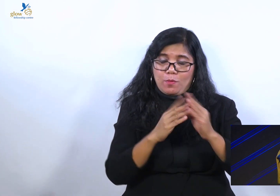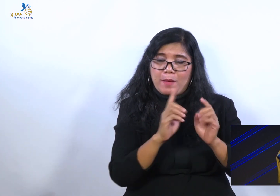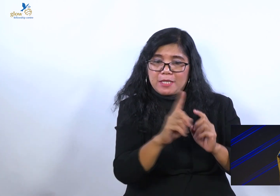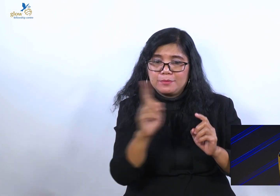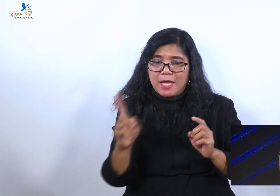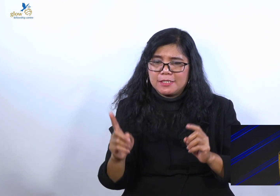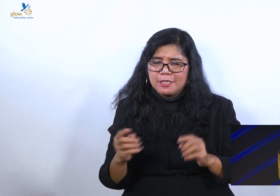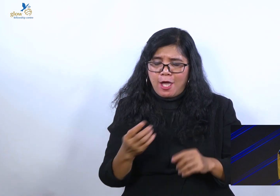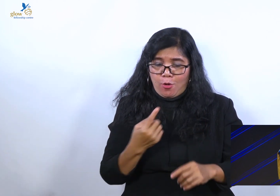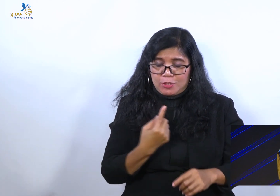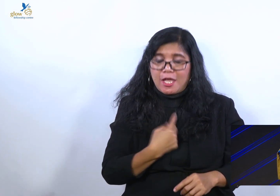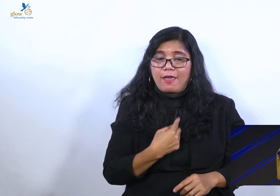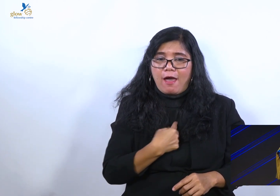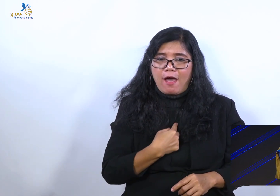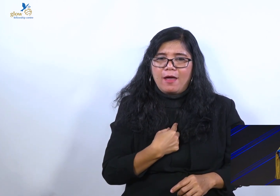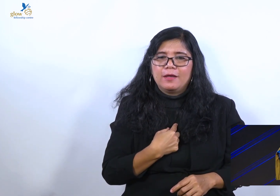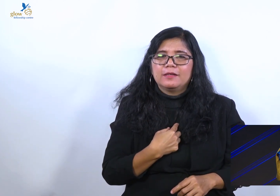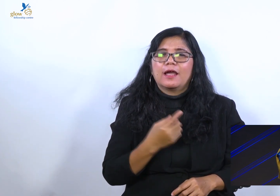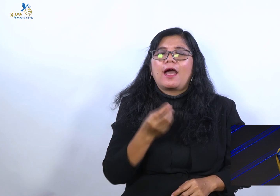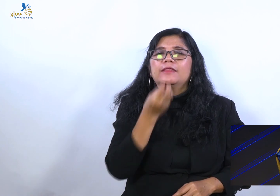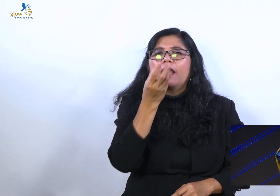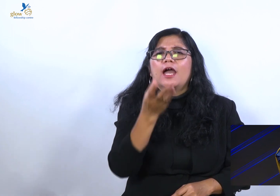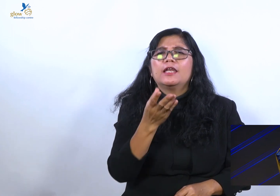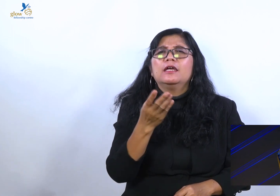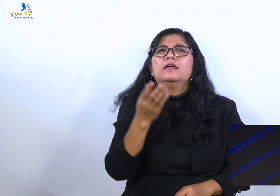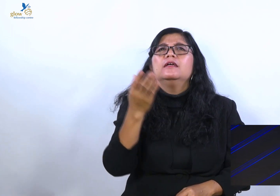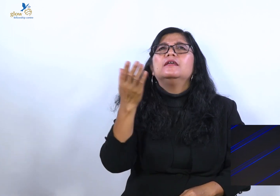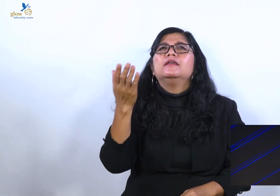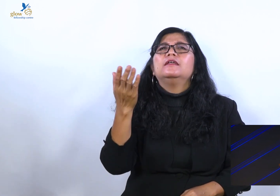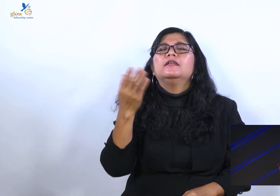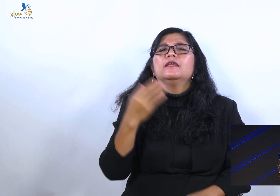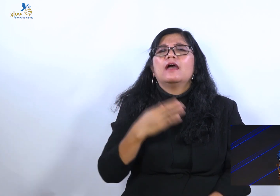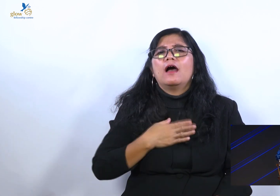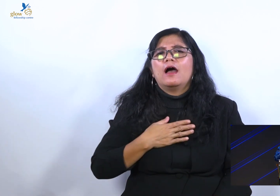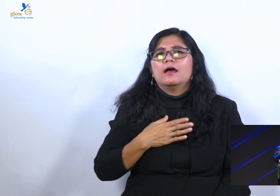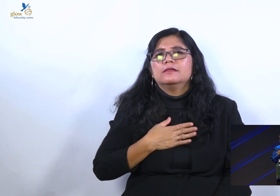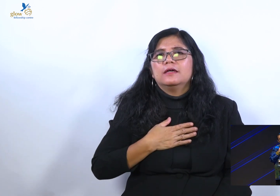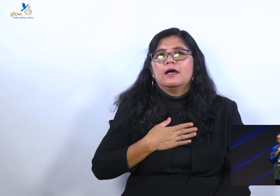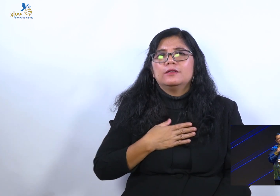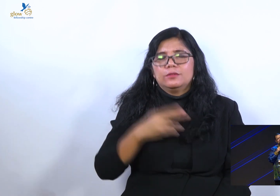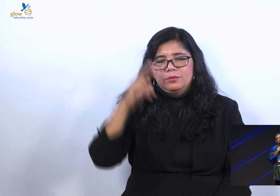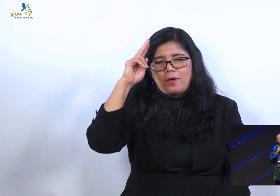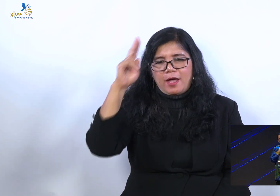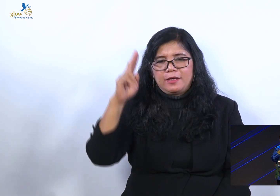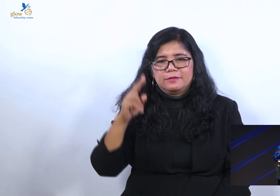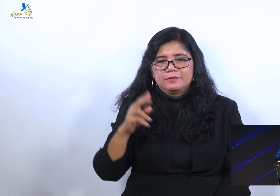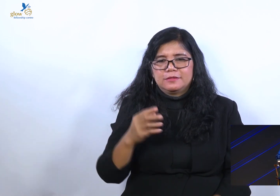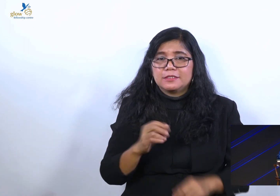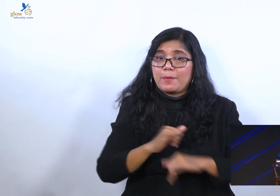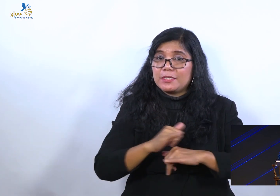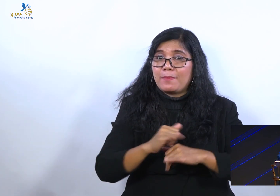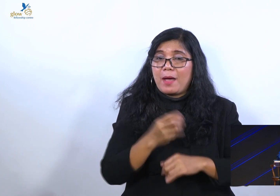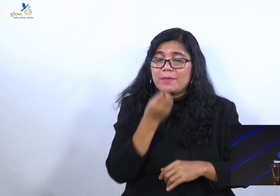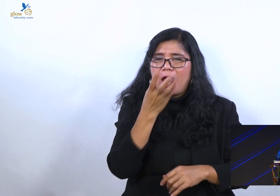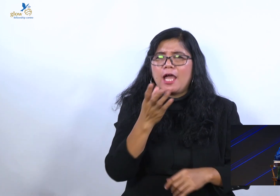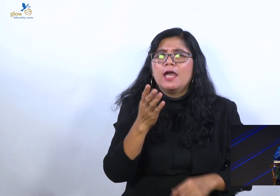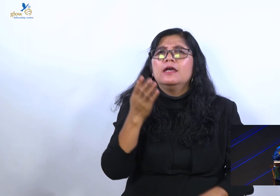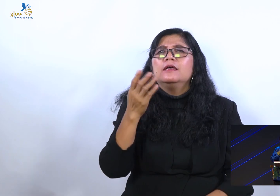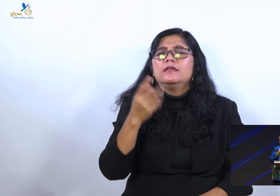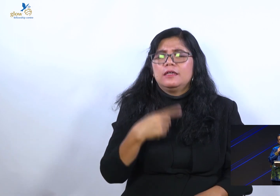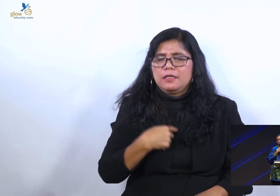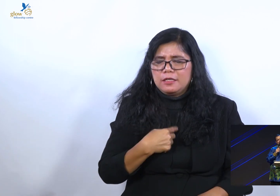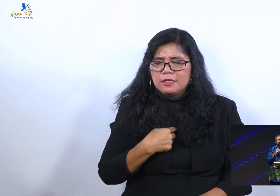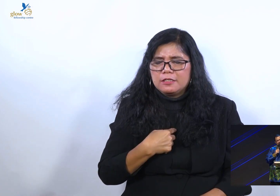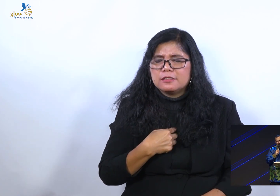Eh sama-sama bilang ini aku Tuhan. Sama-sama bilang ini aku Tuhan. Sama-sama bilang ini aku Tuhan. Tutup mata